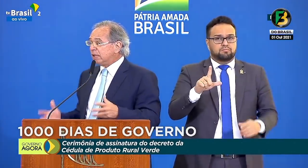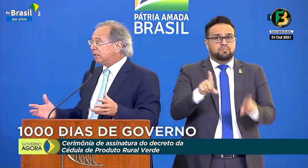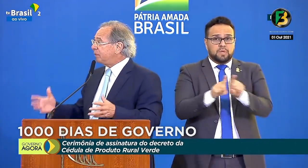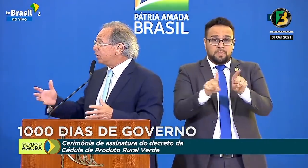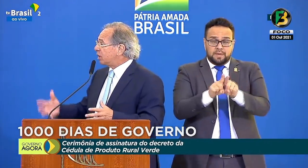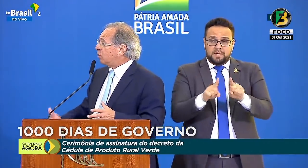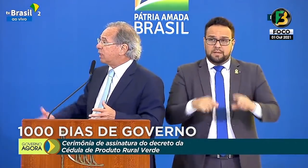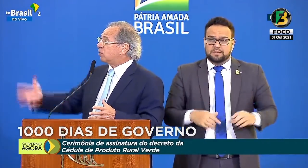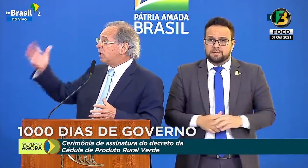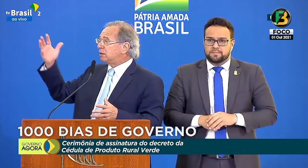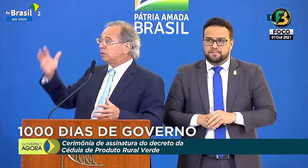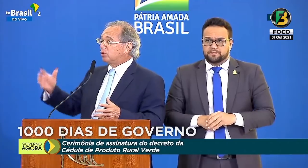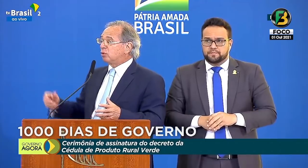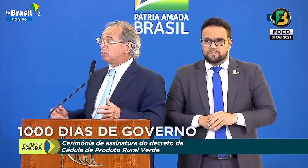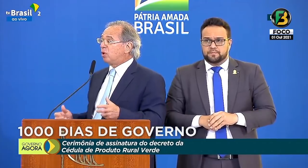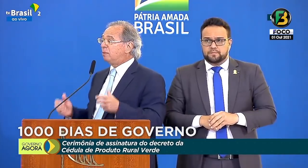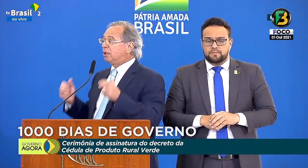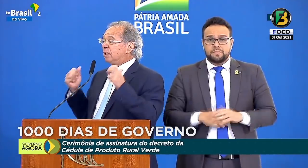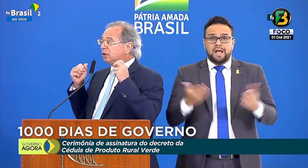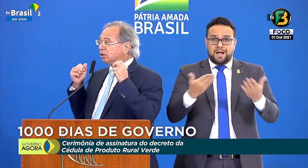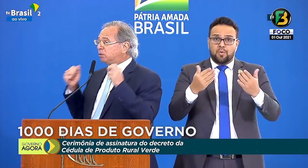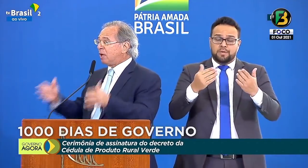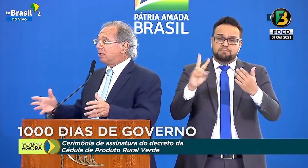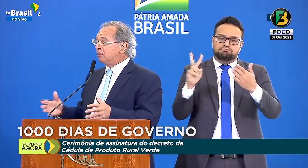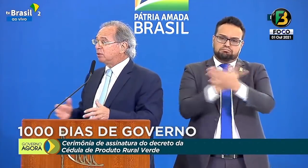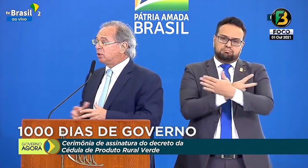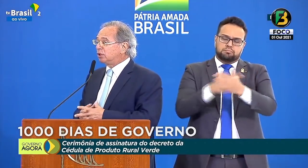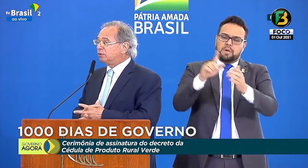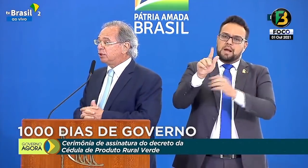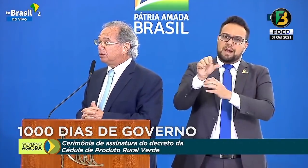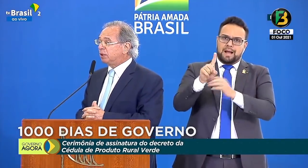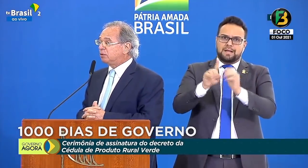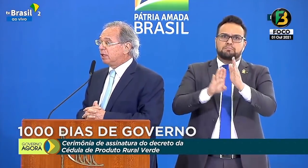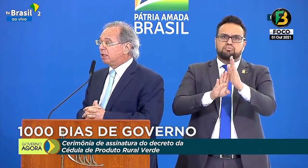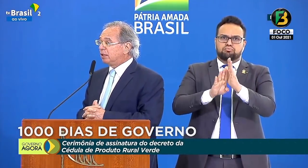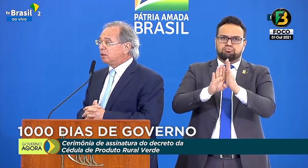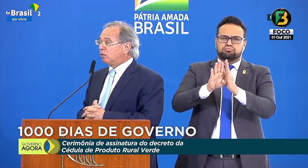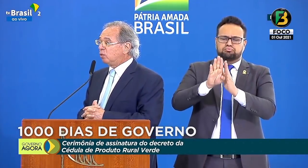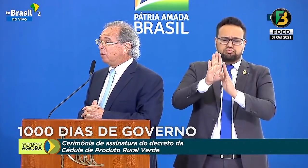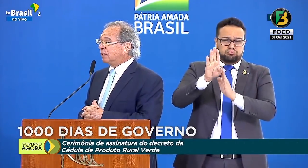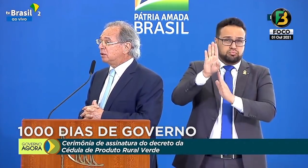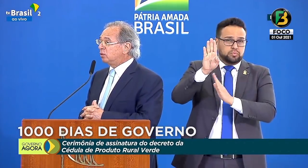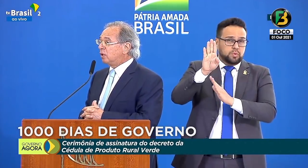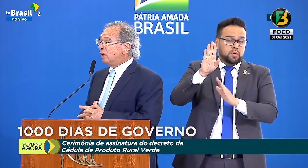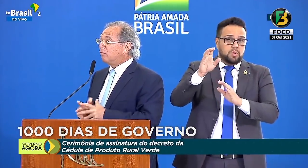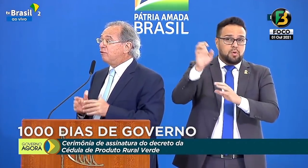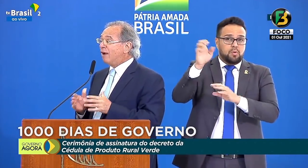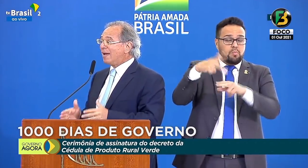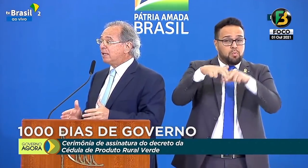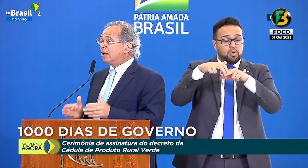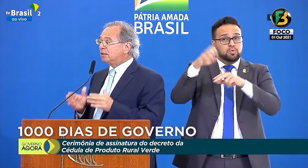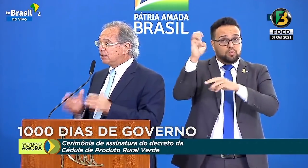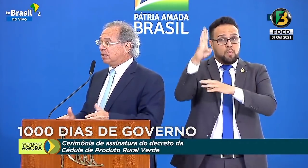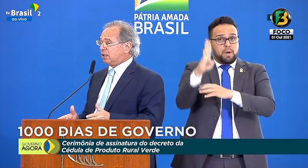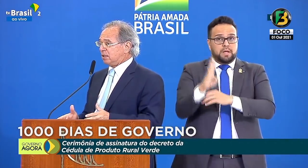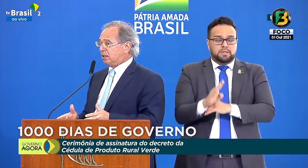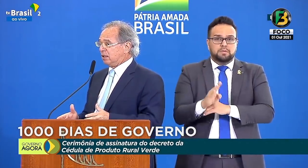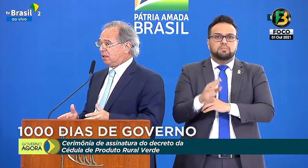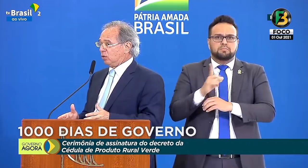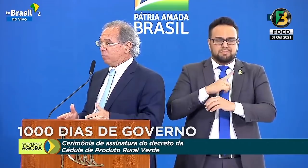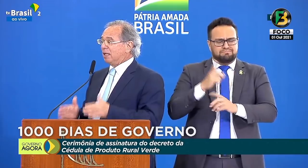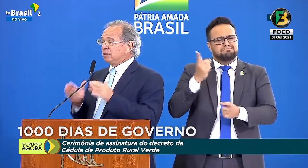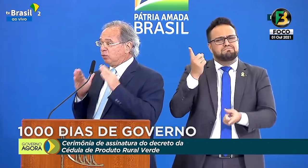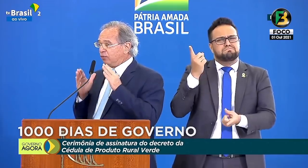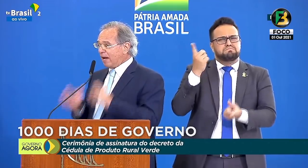exatamente agora que o gás natural sobe, disparamos as ondas de investimento, então o Brasil vai crescer,